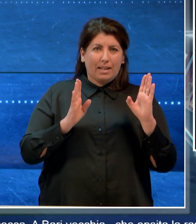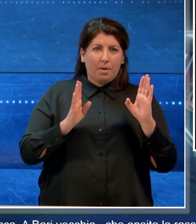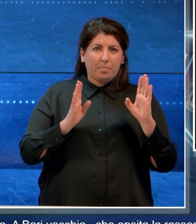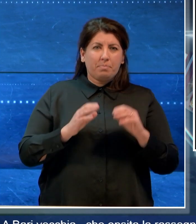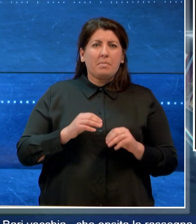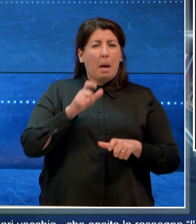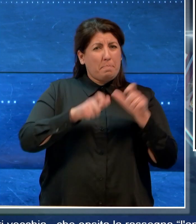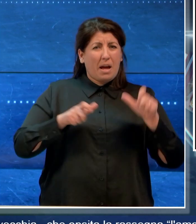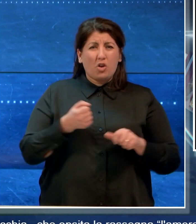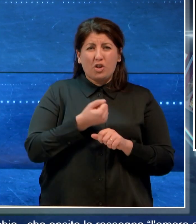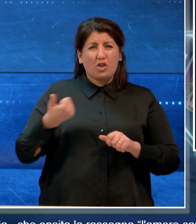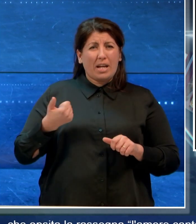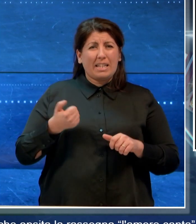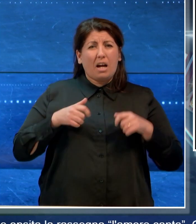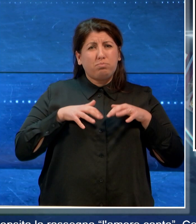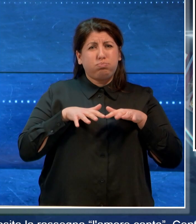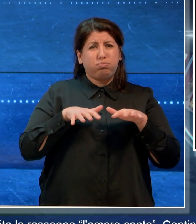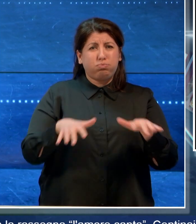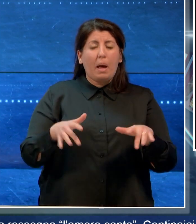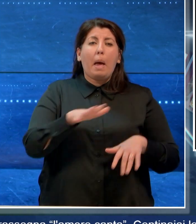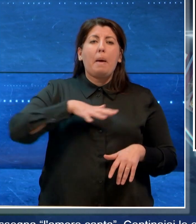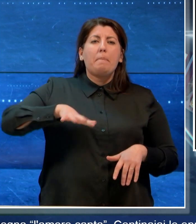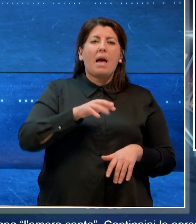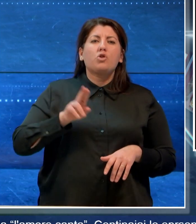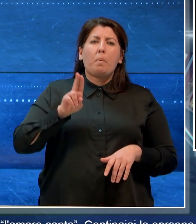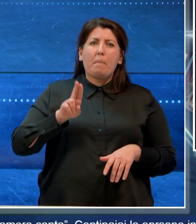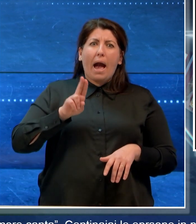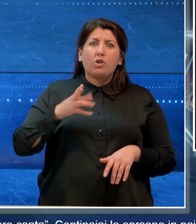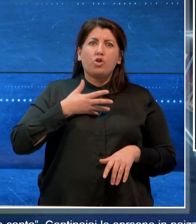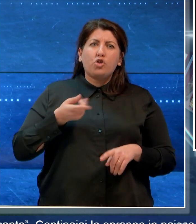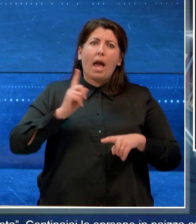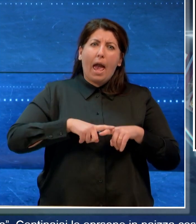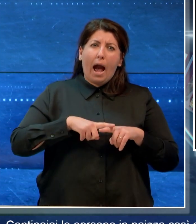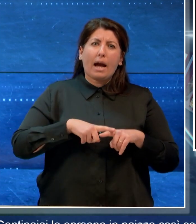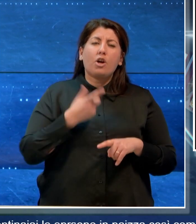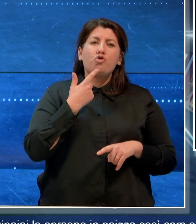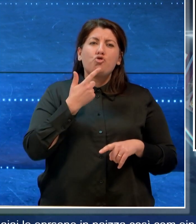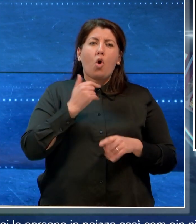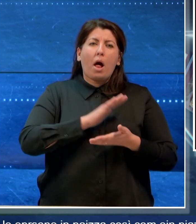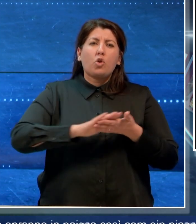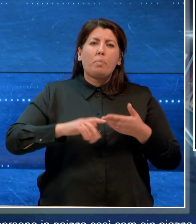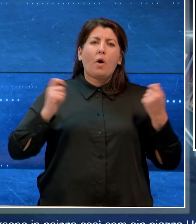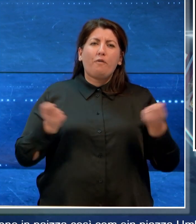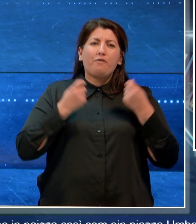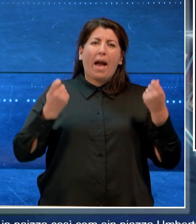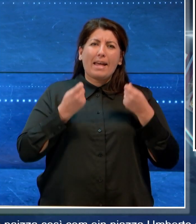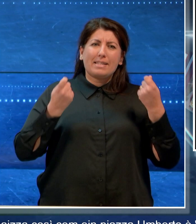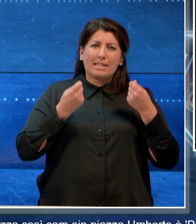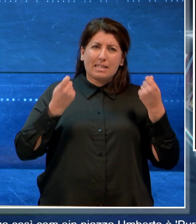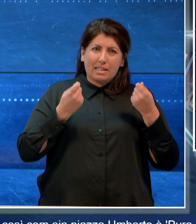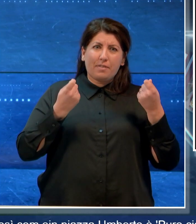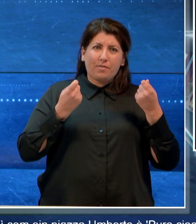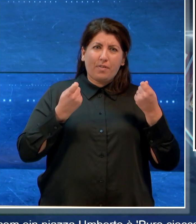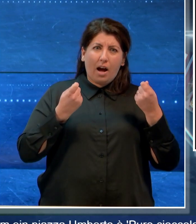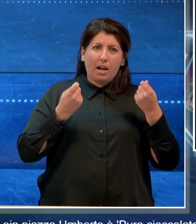Umberto c'è il Puro Cioccolato Festival San Valentino Edition con i